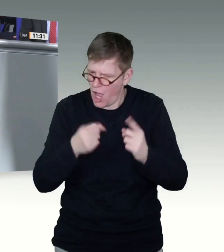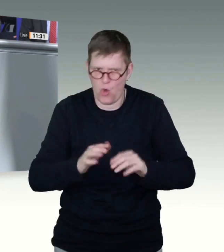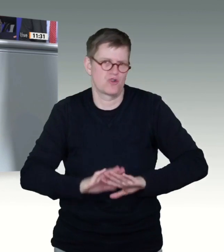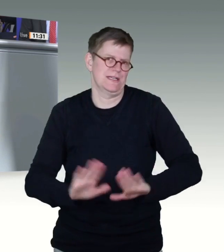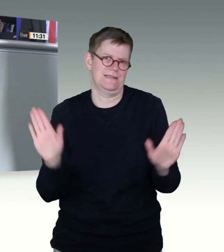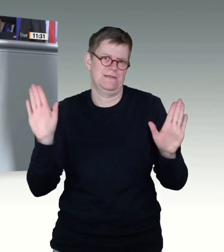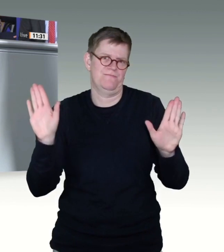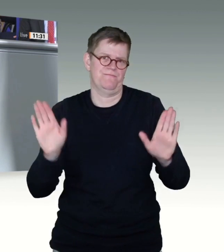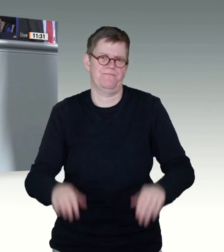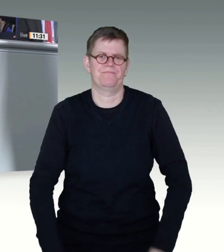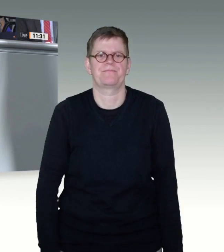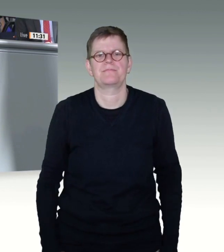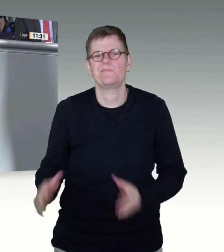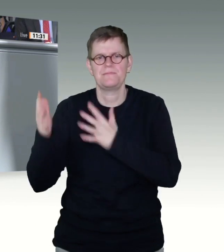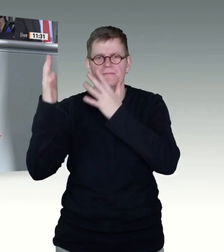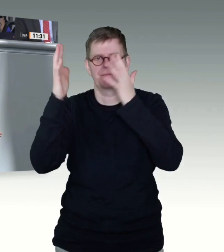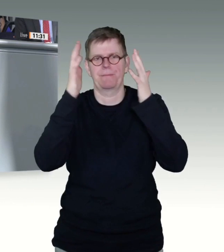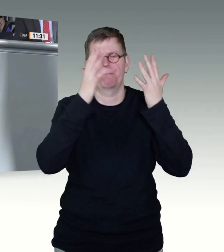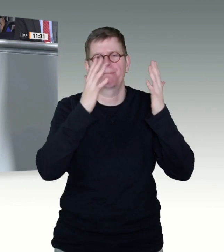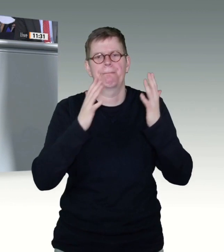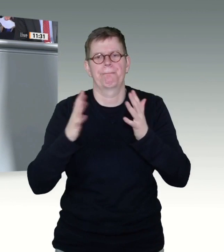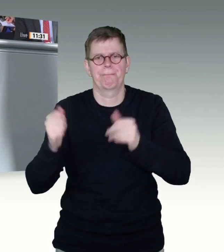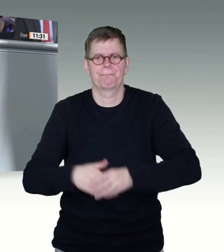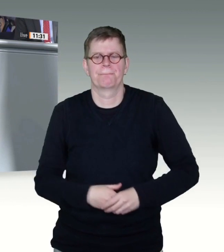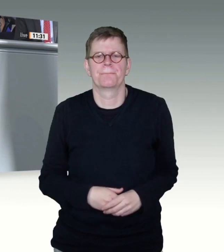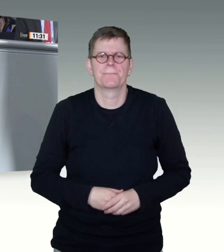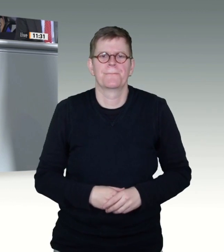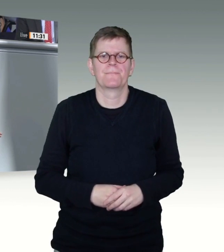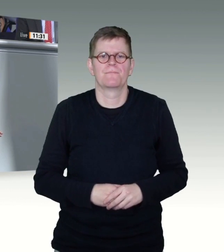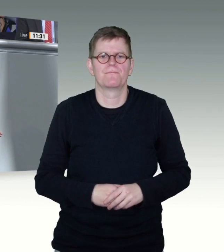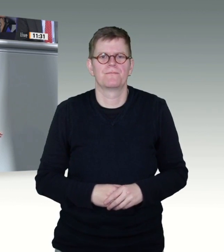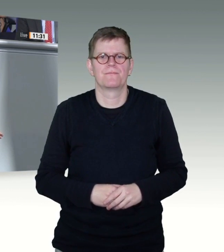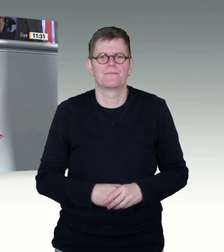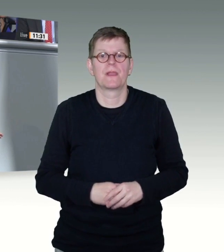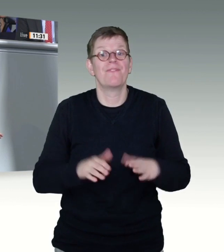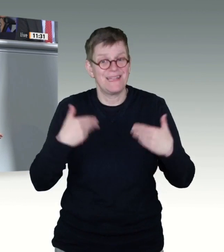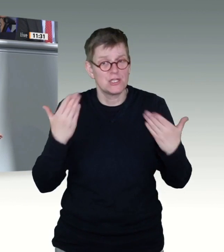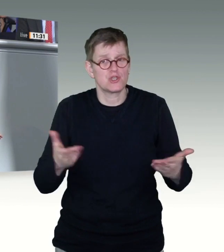Ich halte das angesprochene Tool für überflüssig.